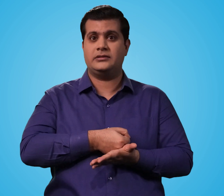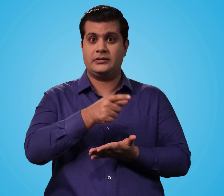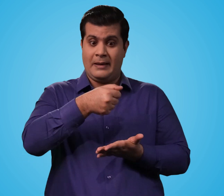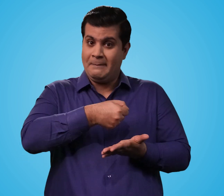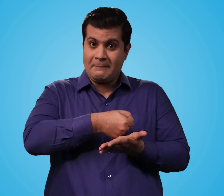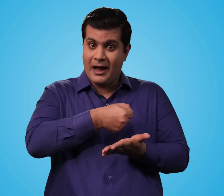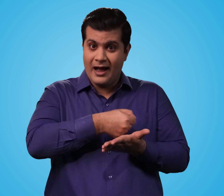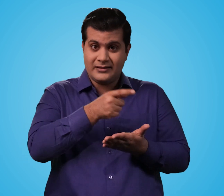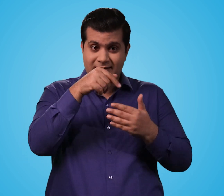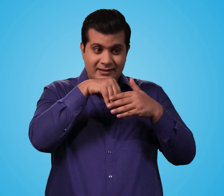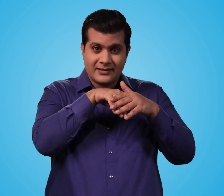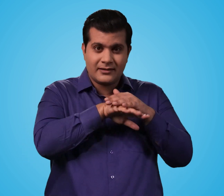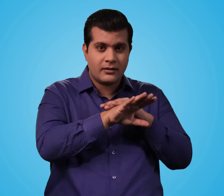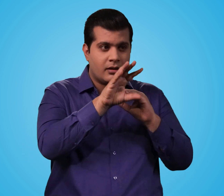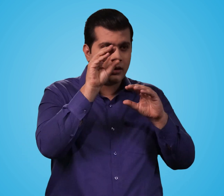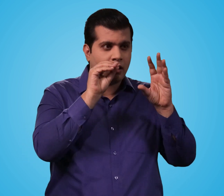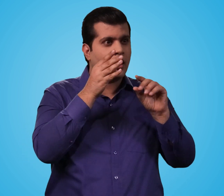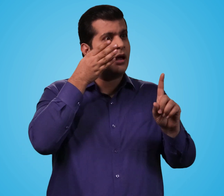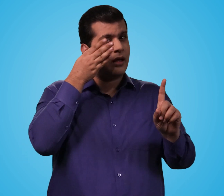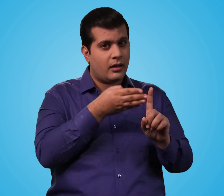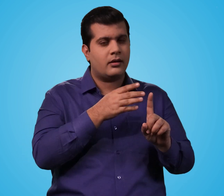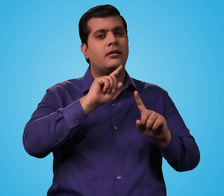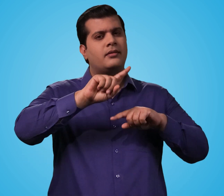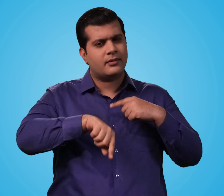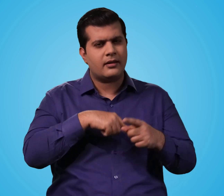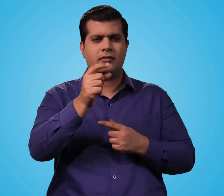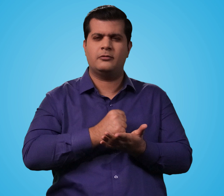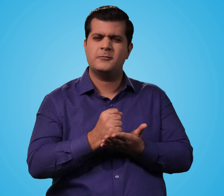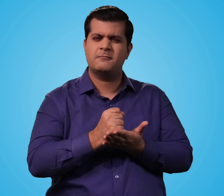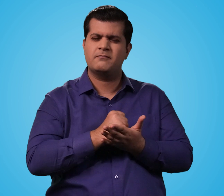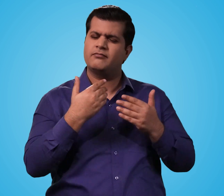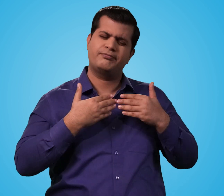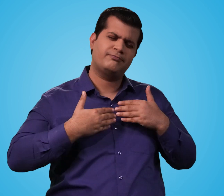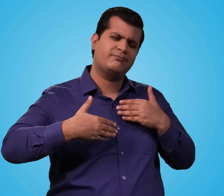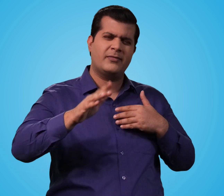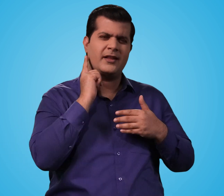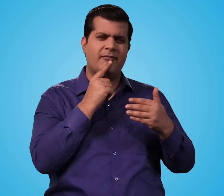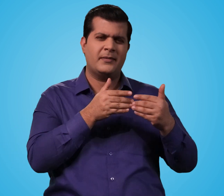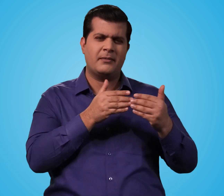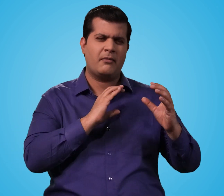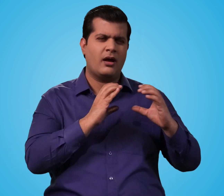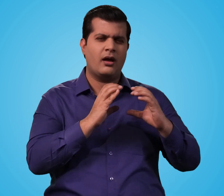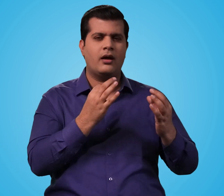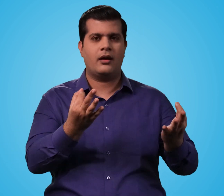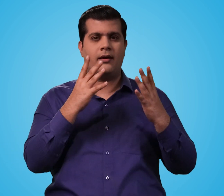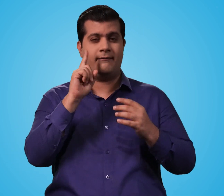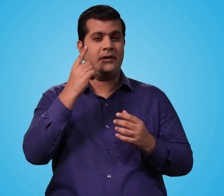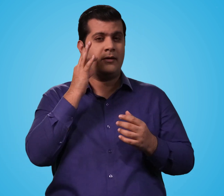एक बार जब आप बेजिक जान लेंगे तो आप और अधिक प्राक्टिस कर डेफ के साथ आसानी से बात कर सकते हैं